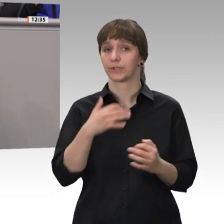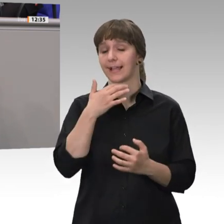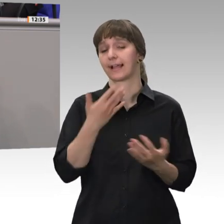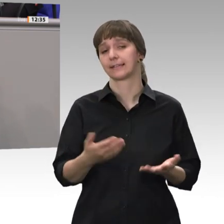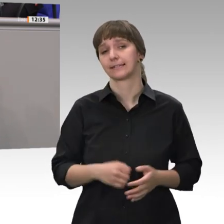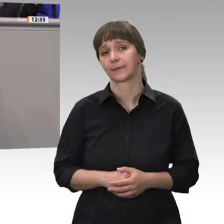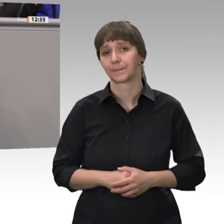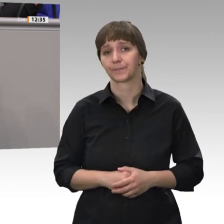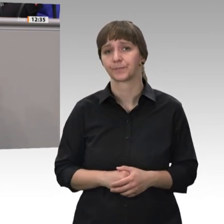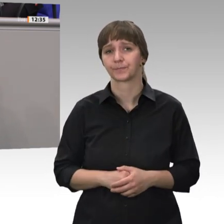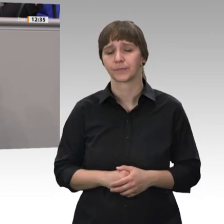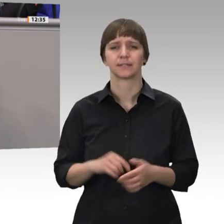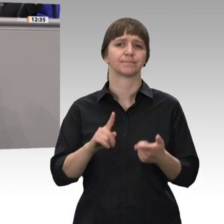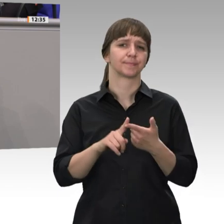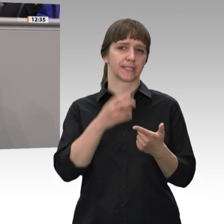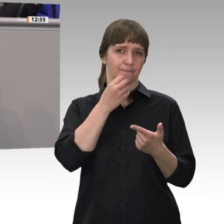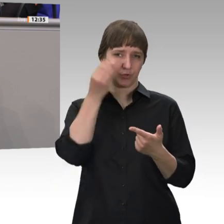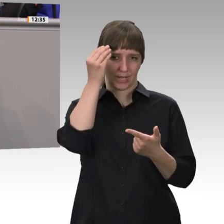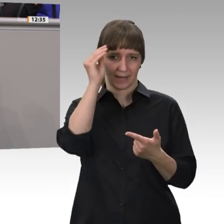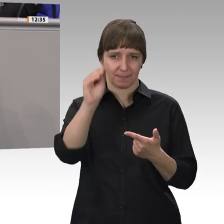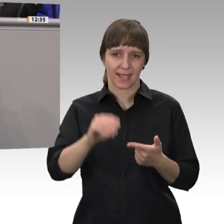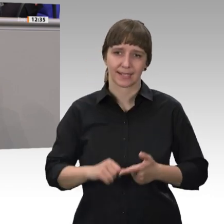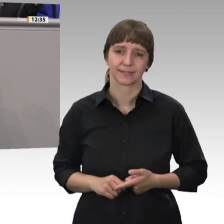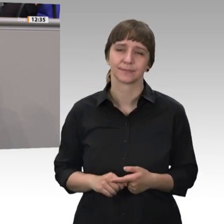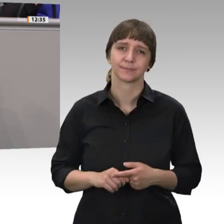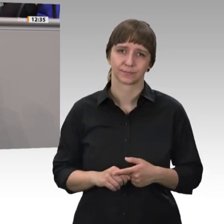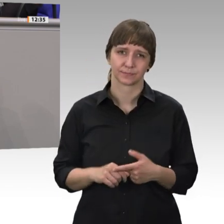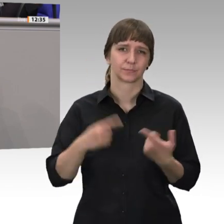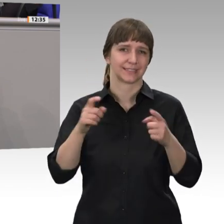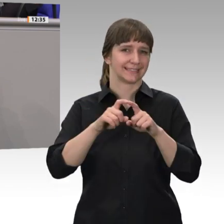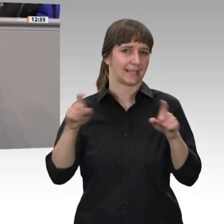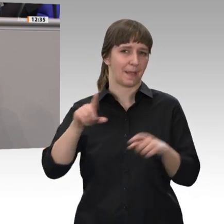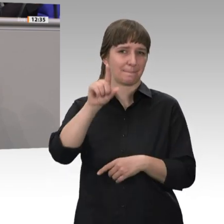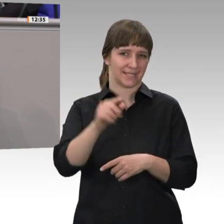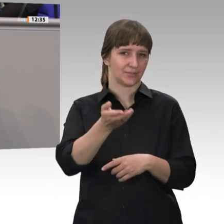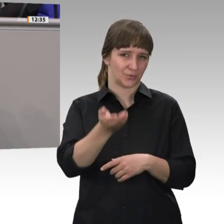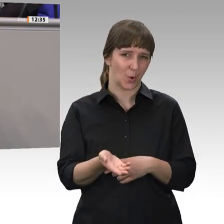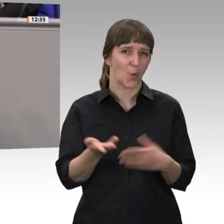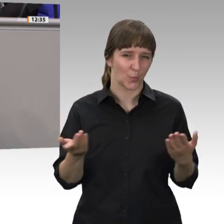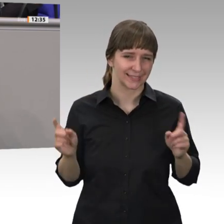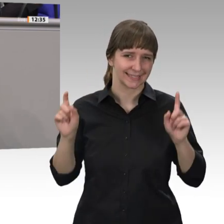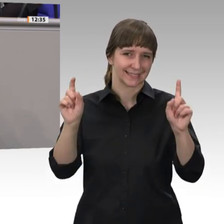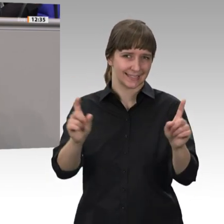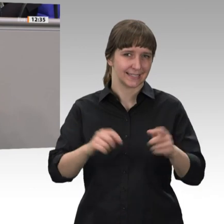Das Zweite, was ich anmerken möchte, weil das Thema mit dem Mindestlohn angesprochen worden ist. Wir als Parlament